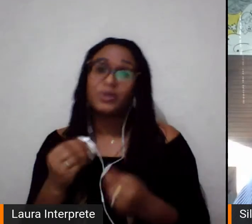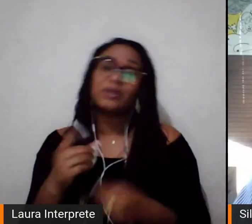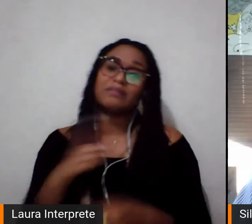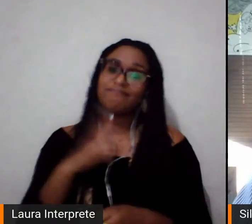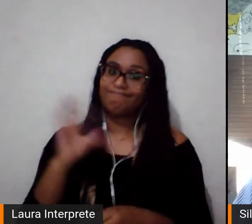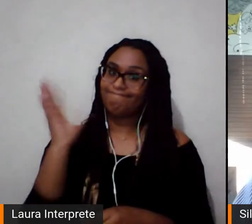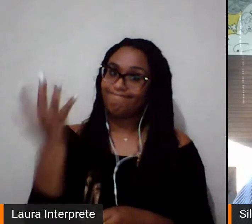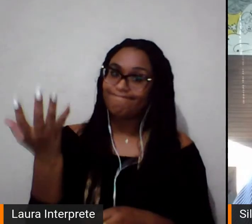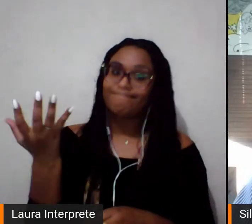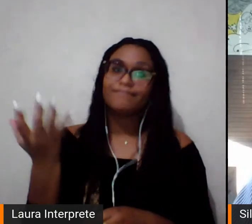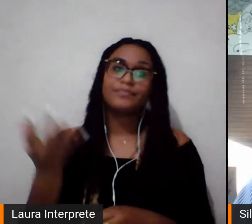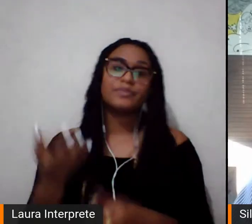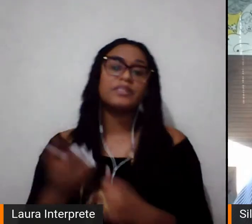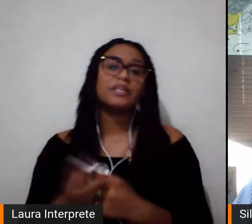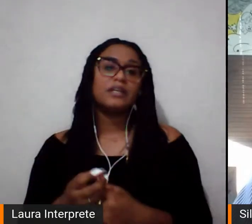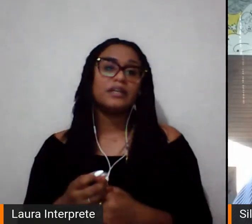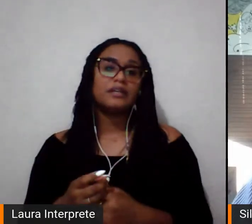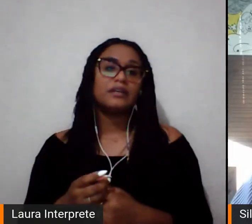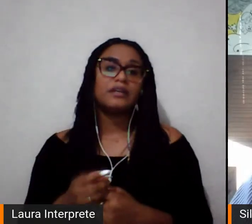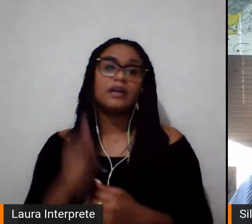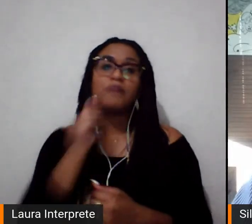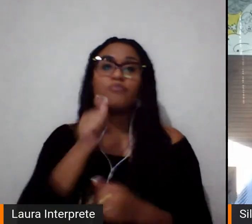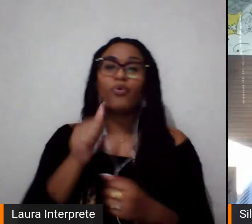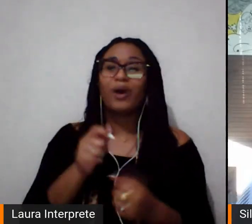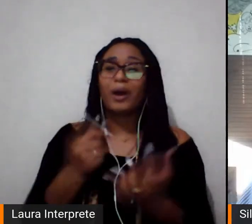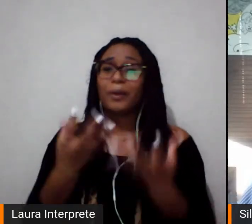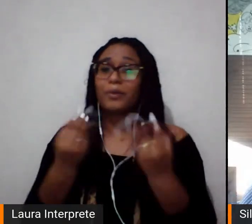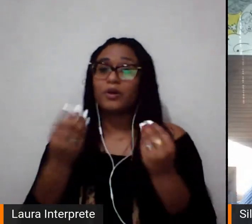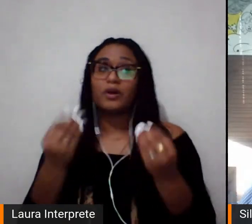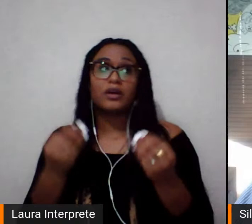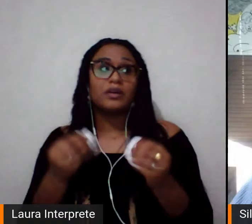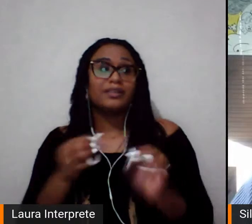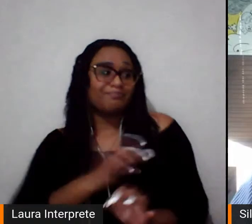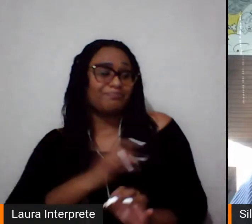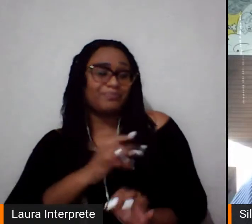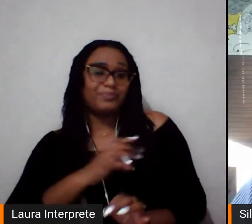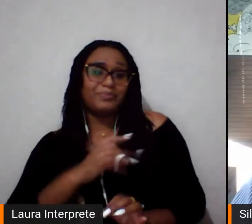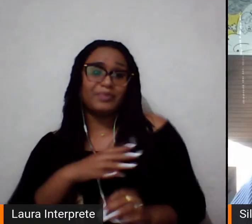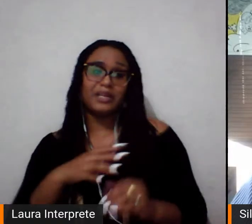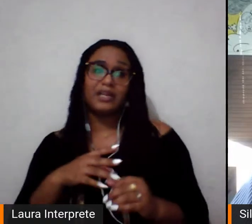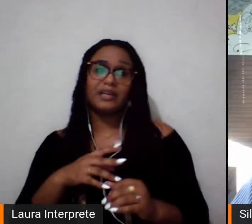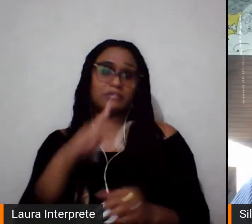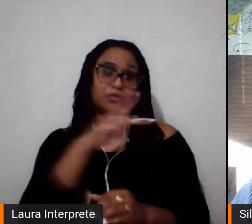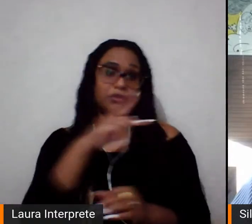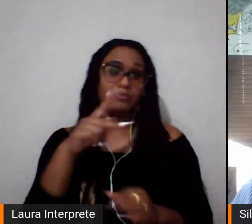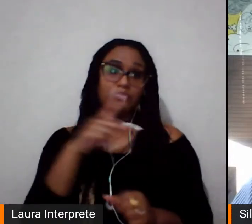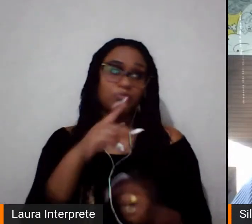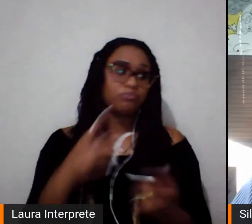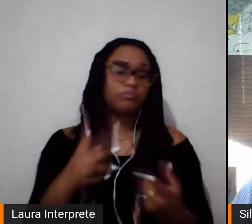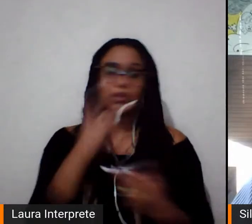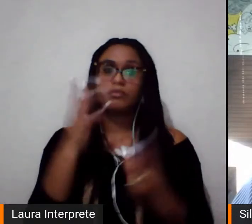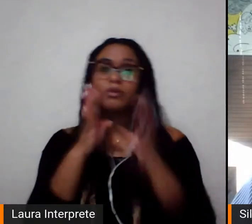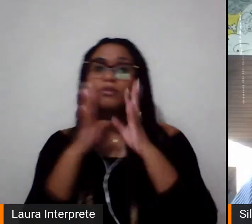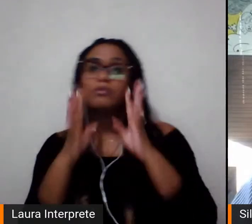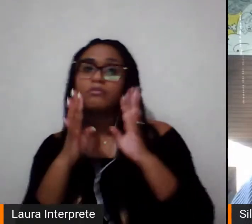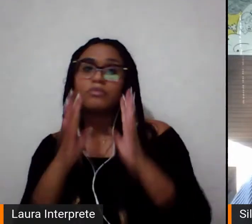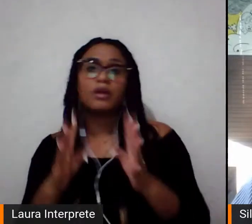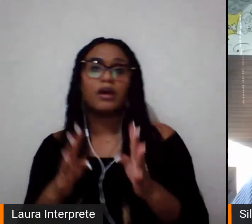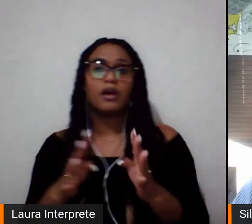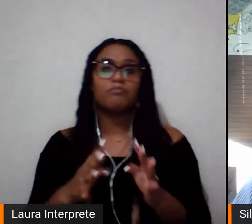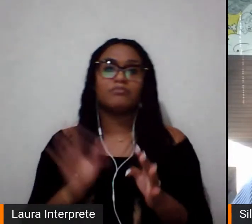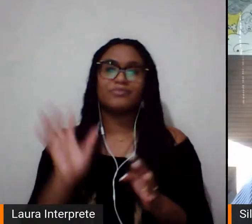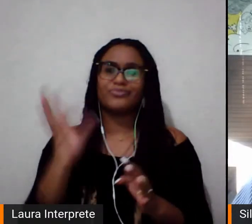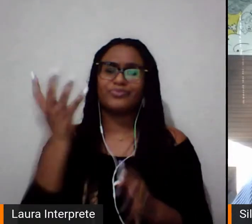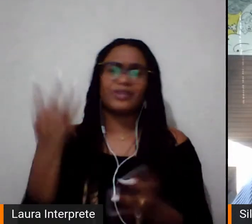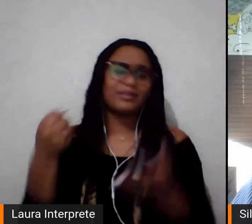a estar no espaço público exatamente por conta disso, ainda que também a violência sexual e física aconteça no